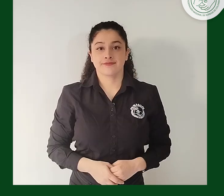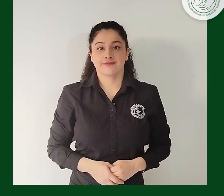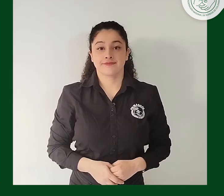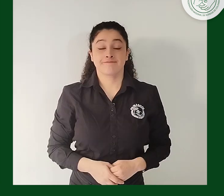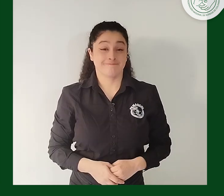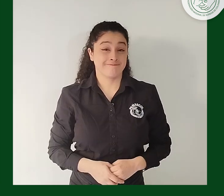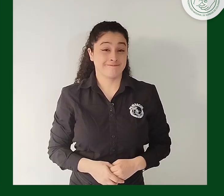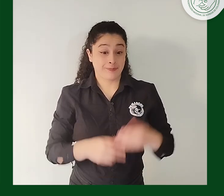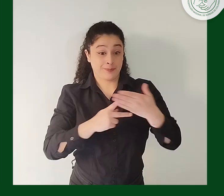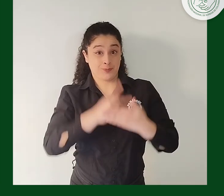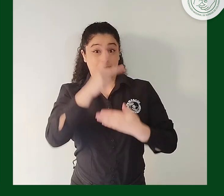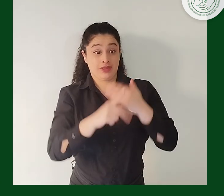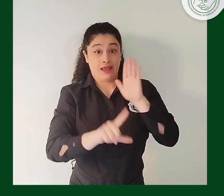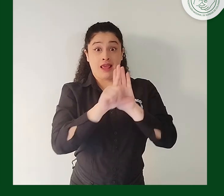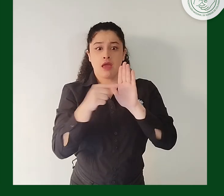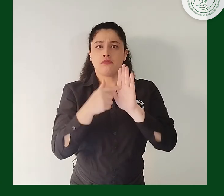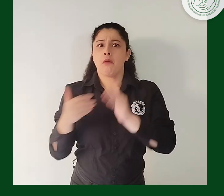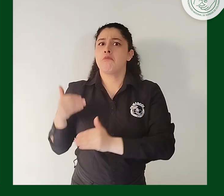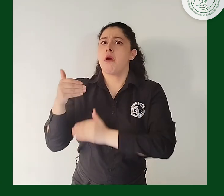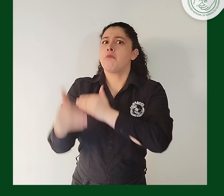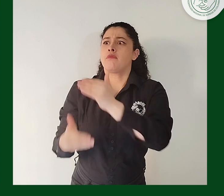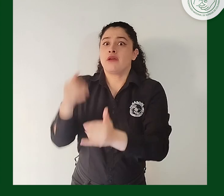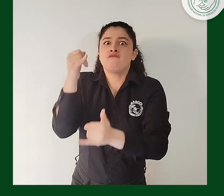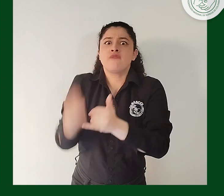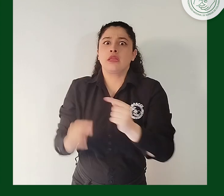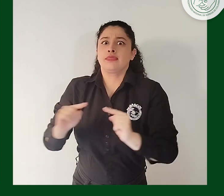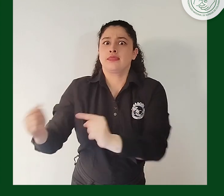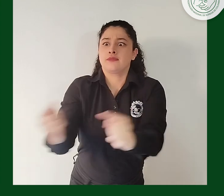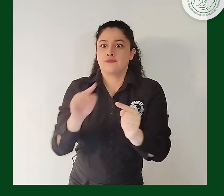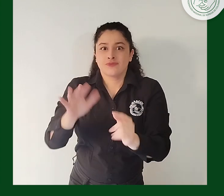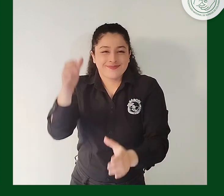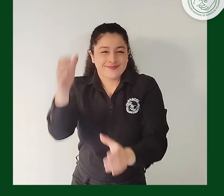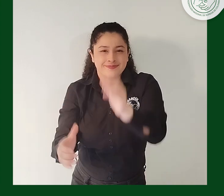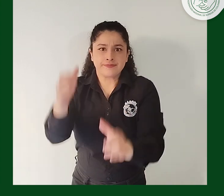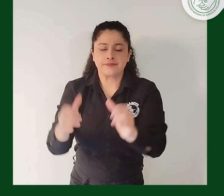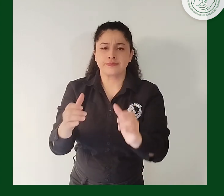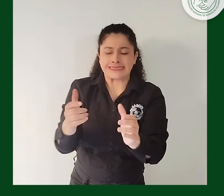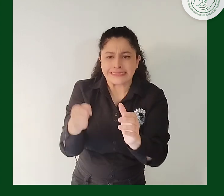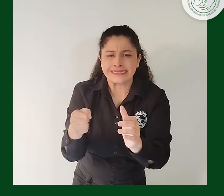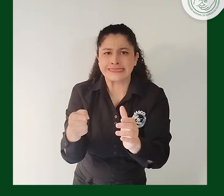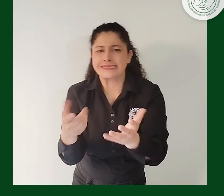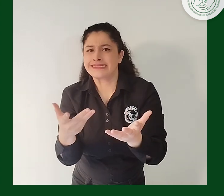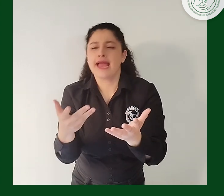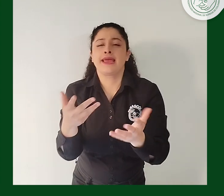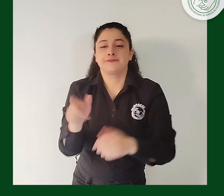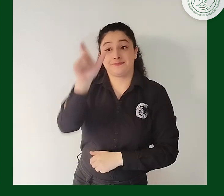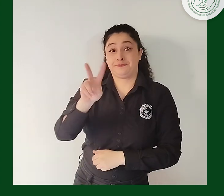Teniendo en cuenta que el proyecto de ley se encuentra para último debate en Cámara, el asesor del senador Carreño